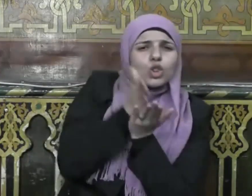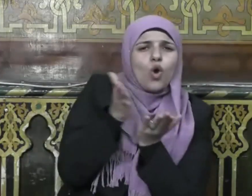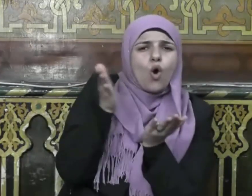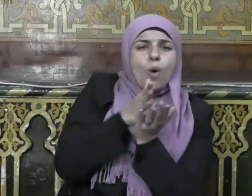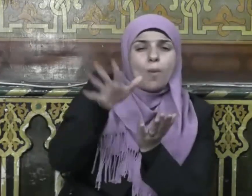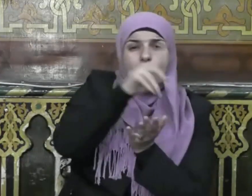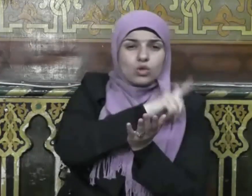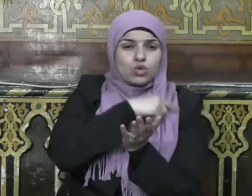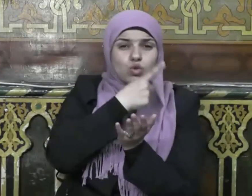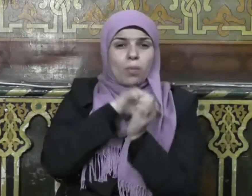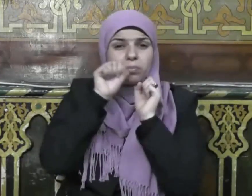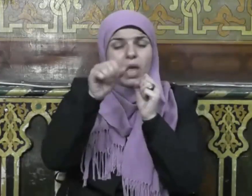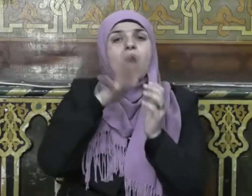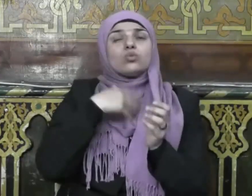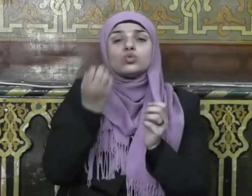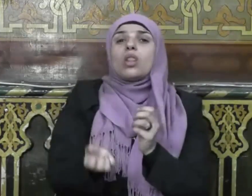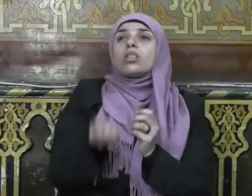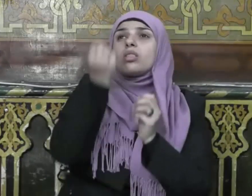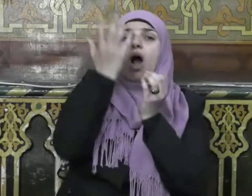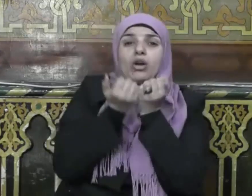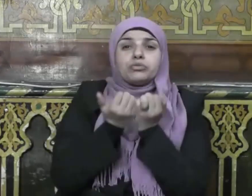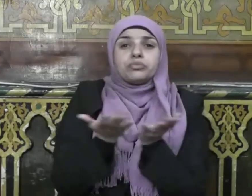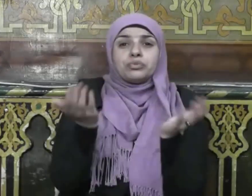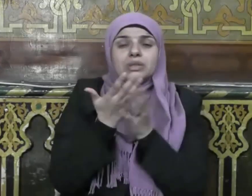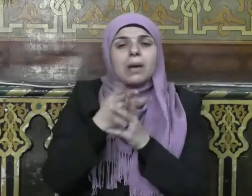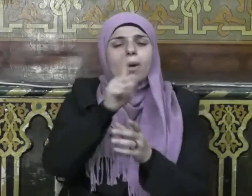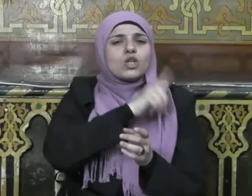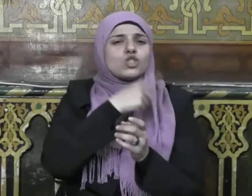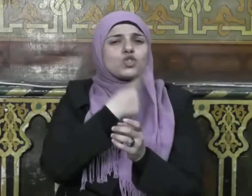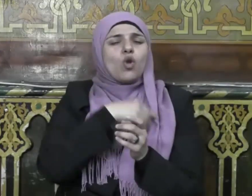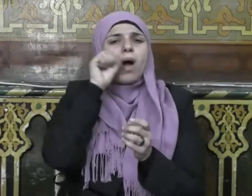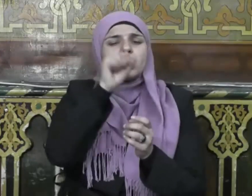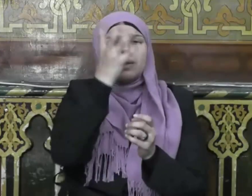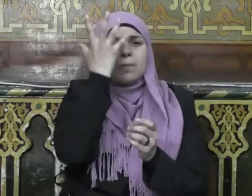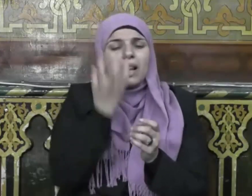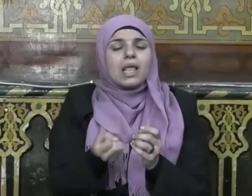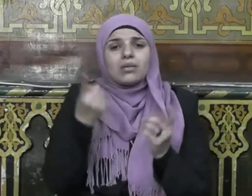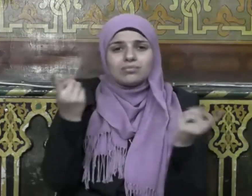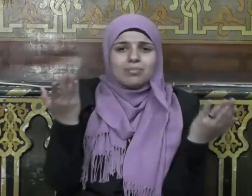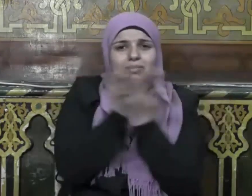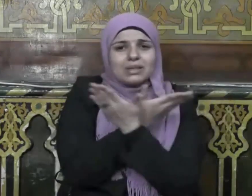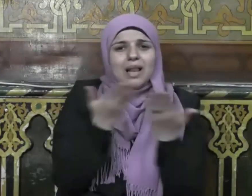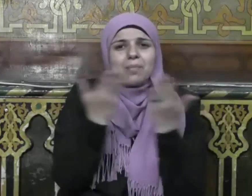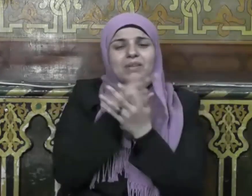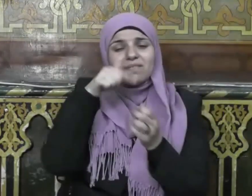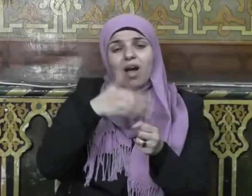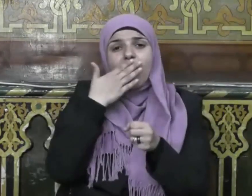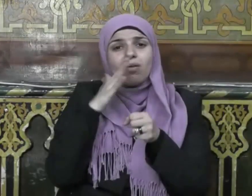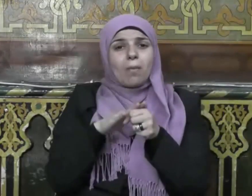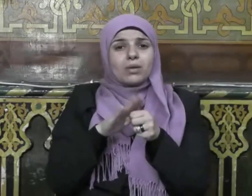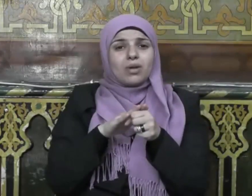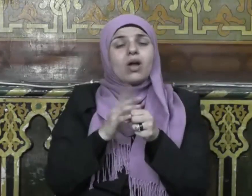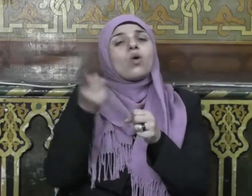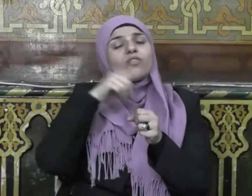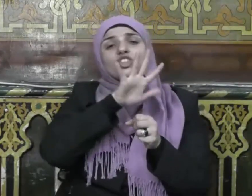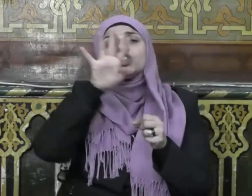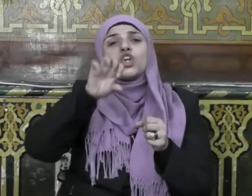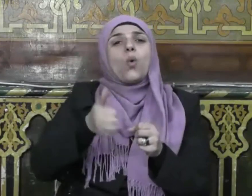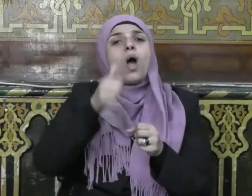النهار ويبسطها بالنهار ليتوب مسيء الليل في رمضان وفي شوال